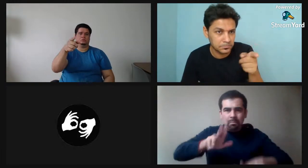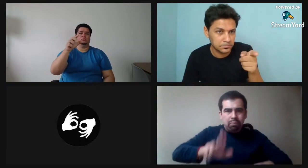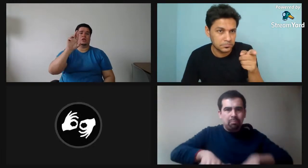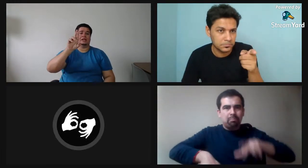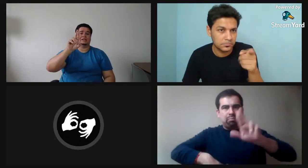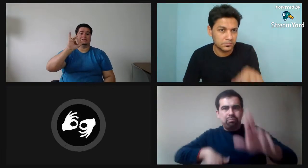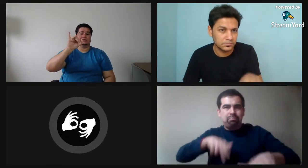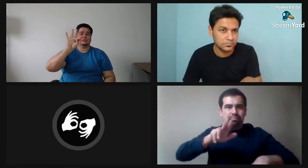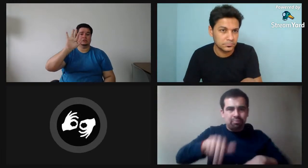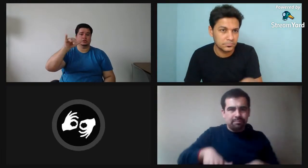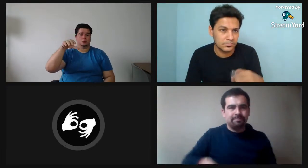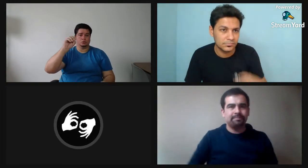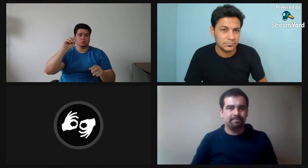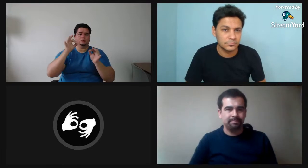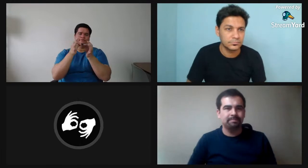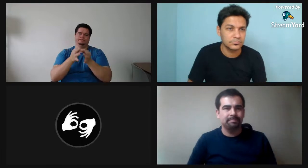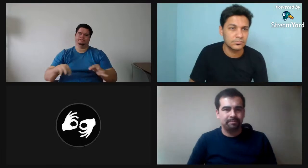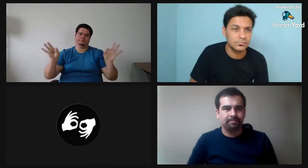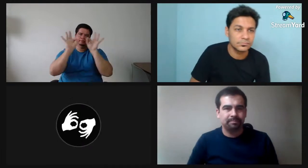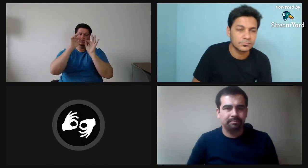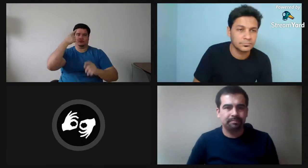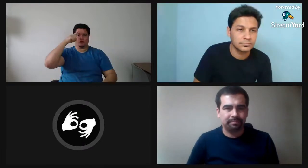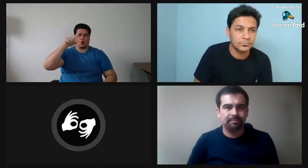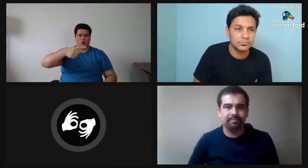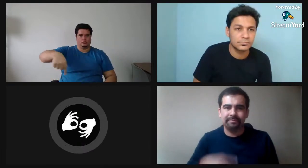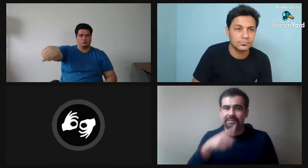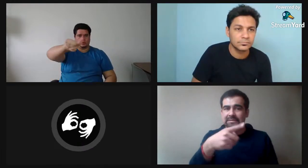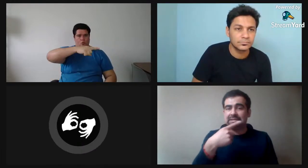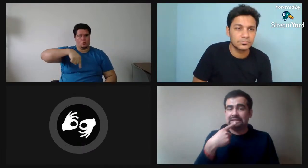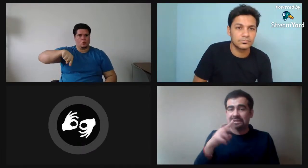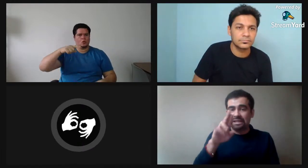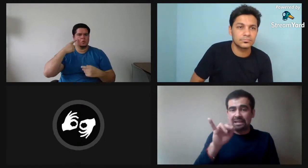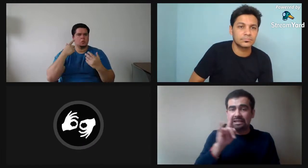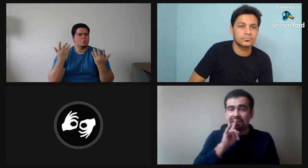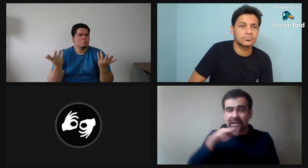Este es el ritmo. Este Cómo se produce el ritmo. Eso también uno lo puede presentar.